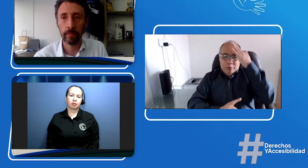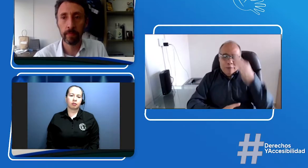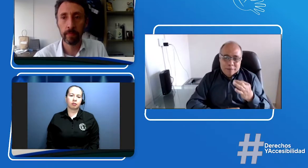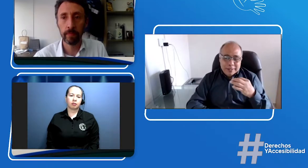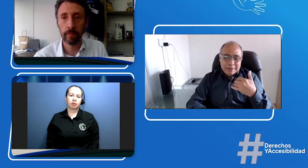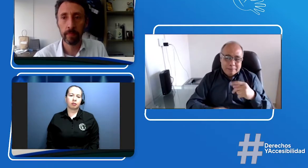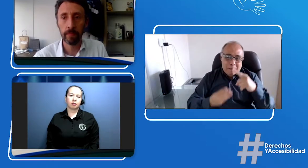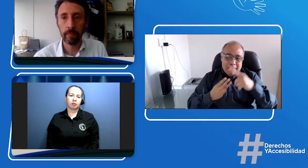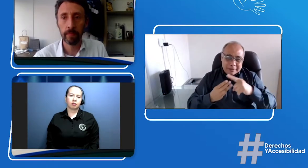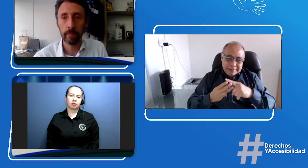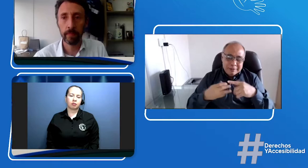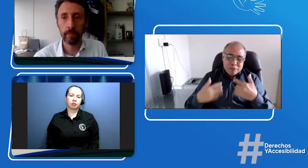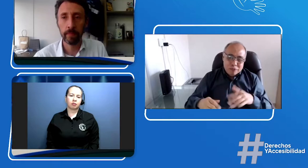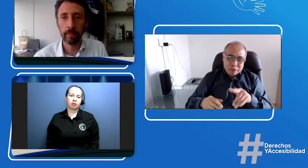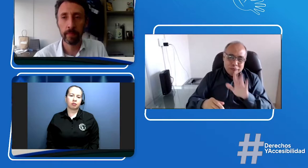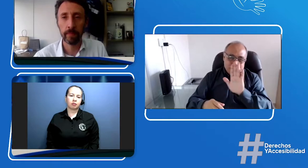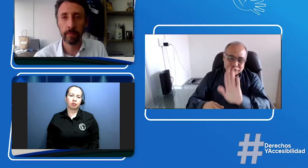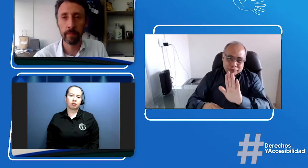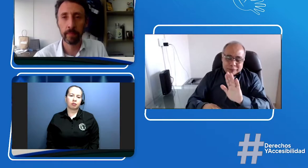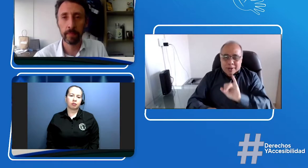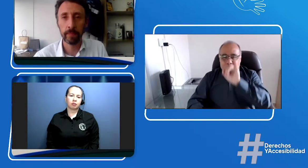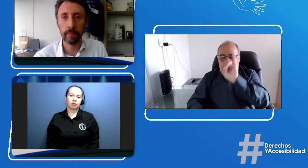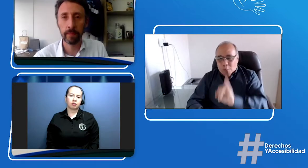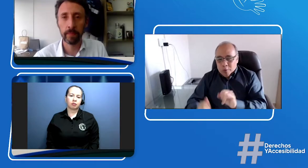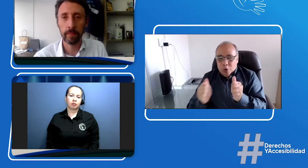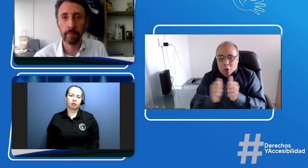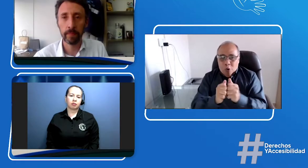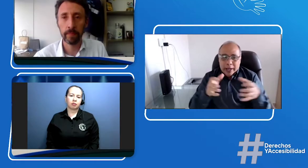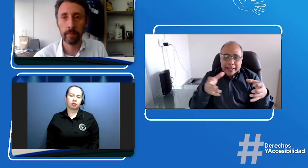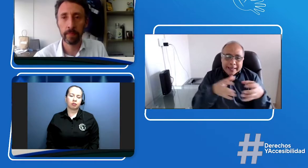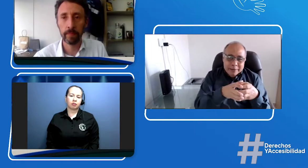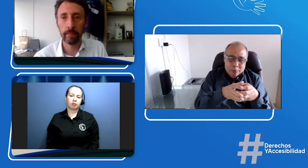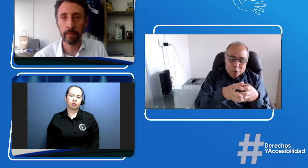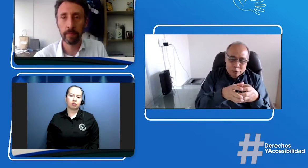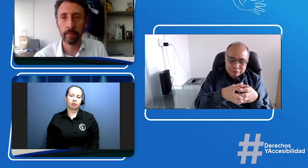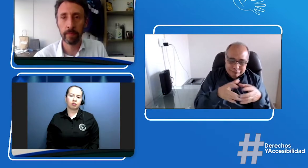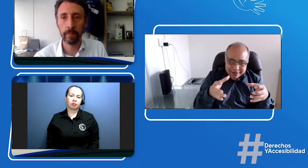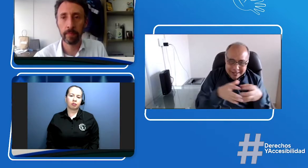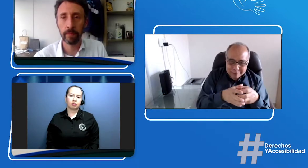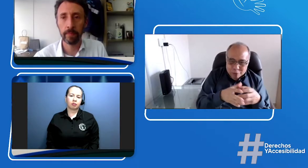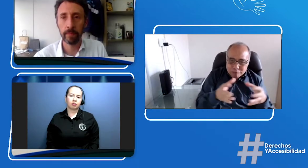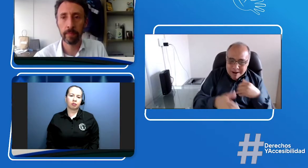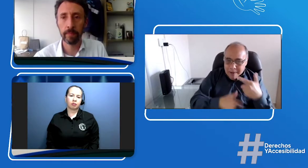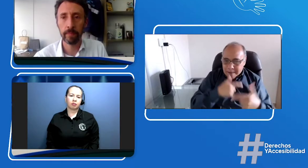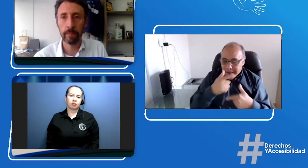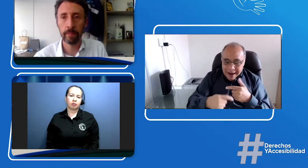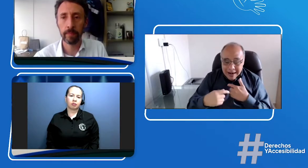nos ha ayudado muchísimo. Gracias por ese proceso que hizo con nosotros, por ese compromiso,